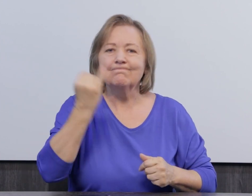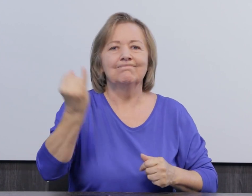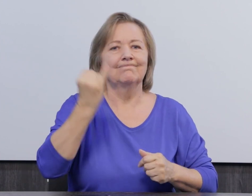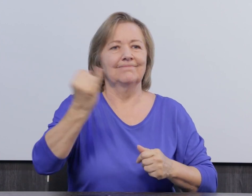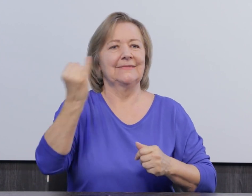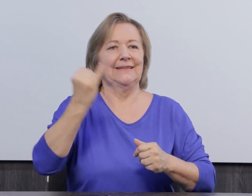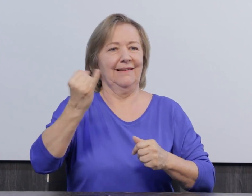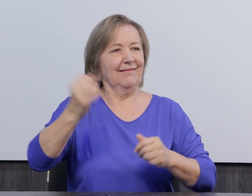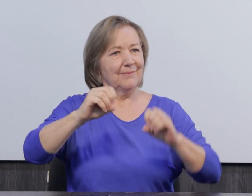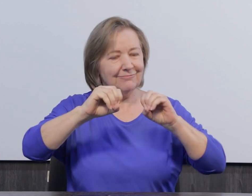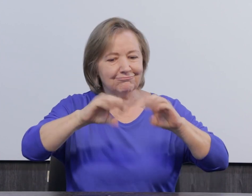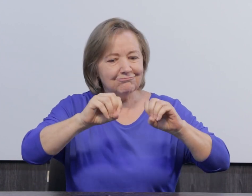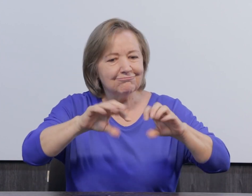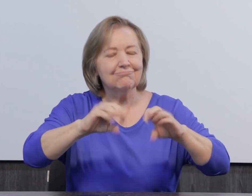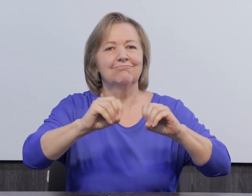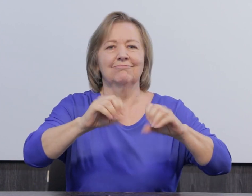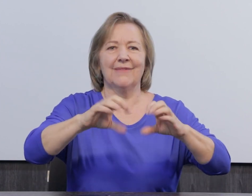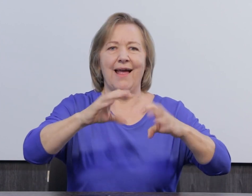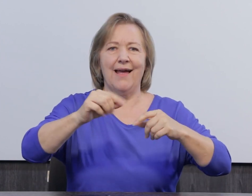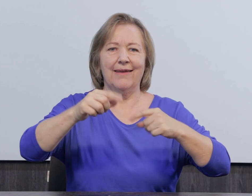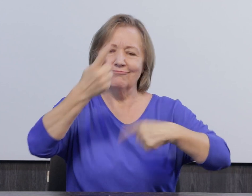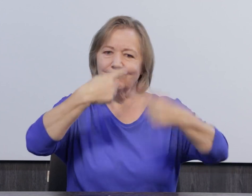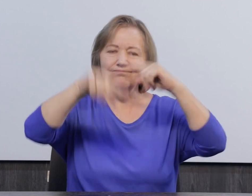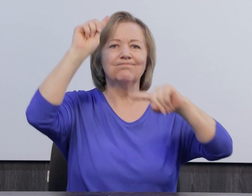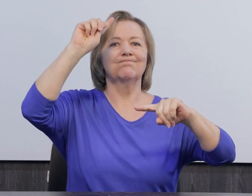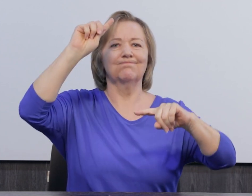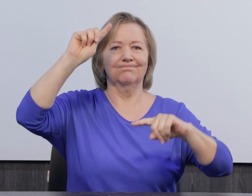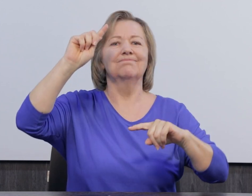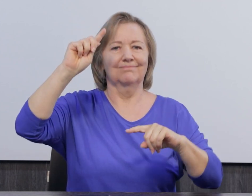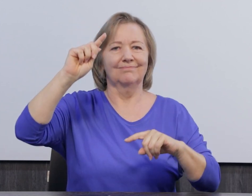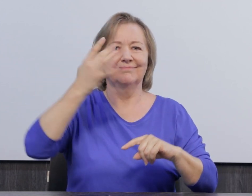existe e é extremamente importante para o desenvolvimento das crianças surdas.